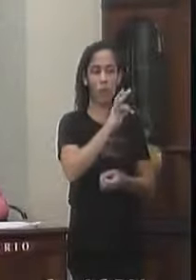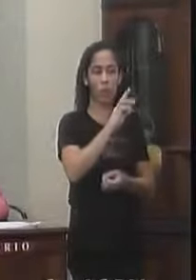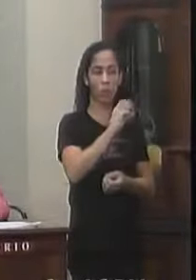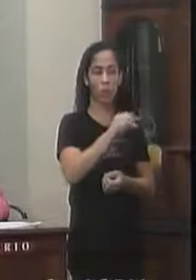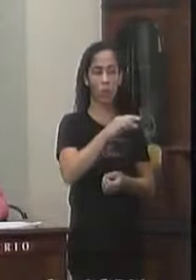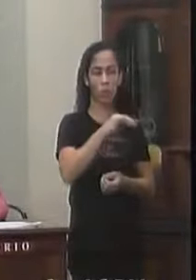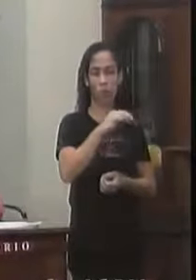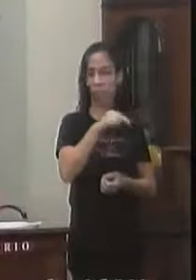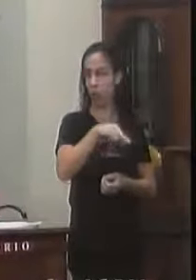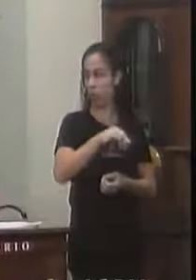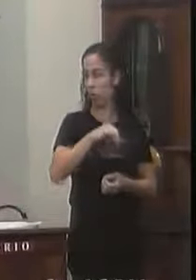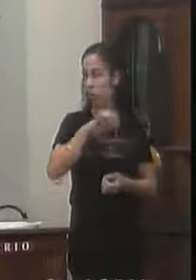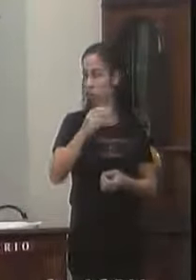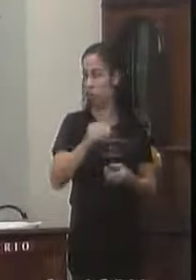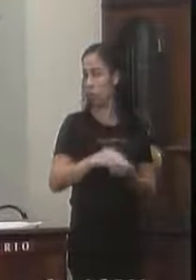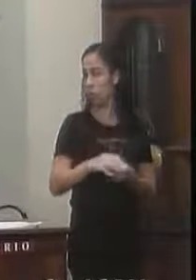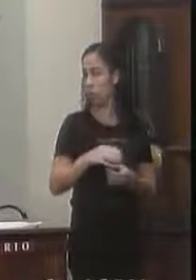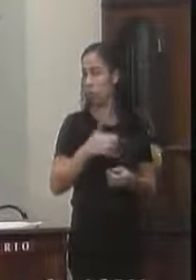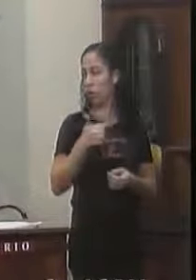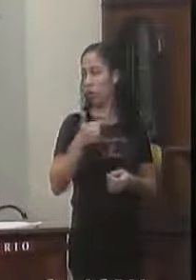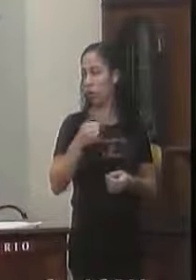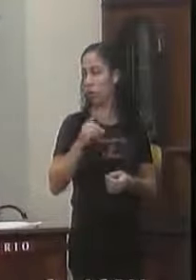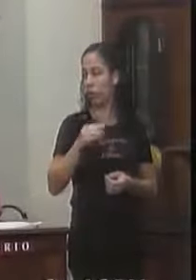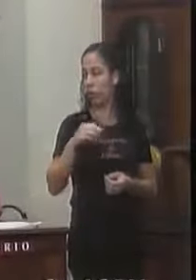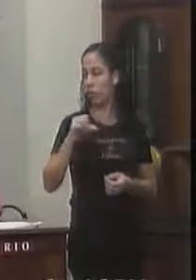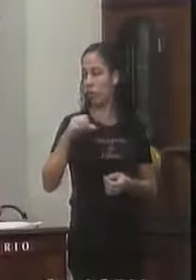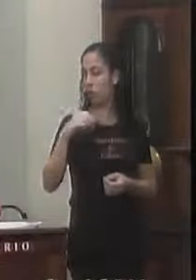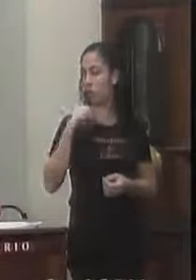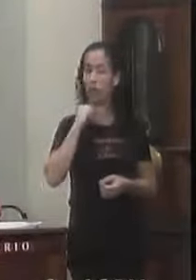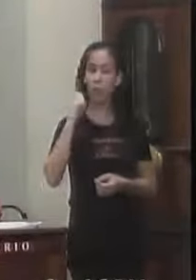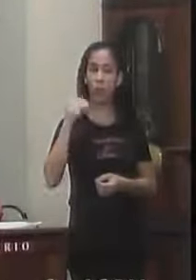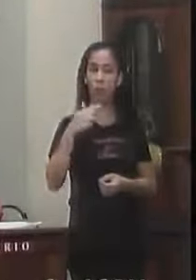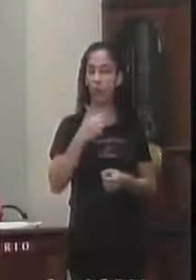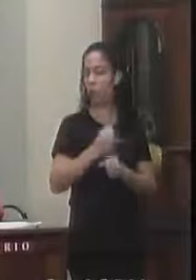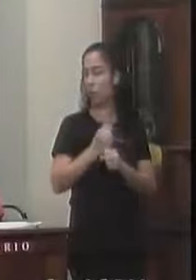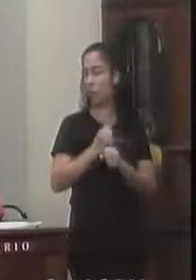Sala de sessões Onde abriu 2019 Vereador Marcelo de Santa Isabel